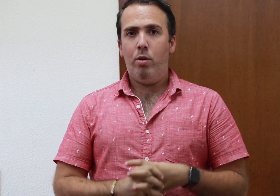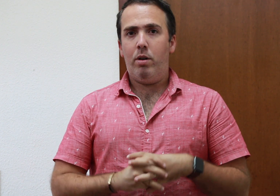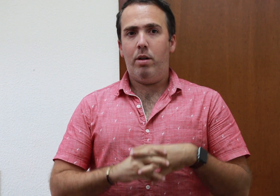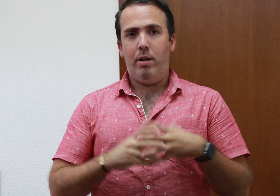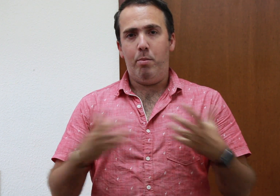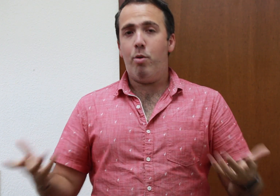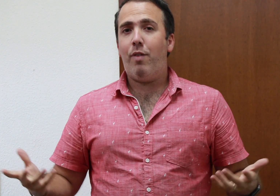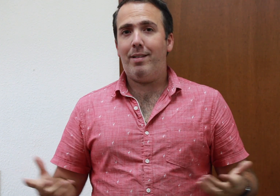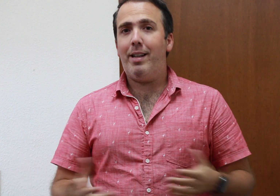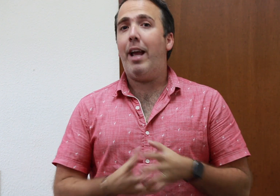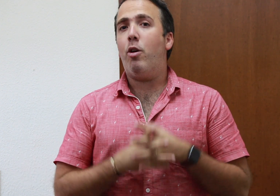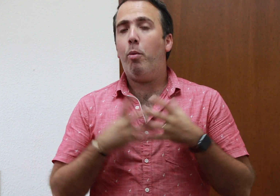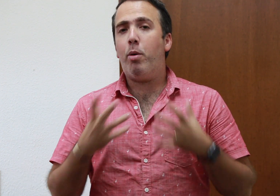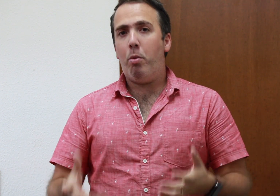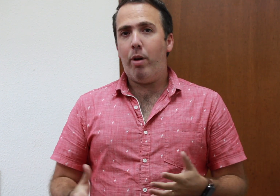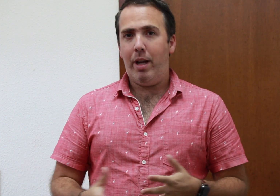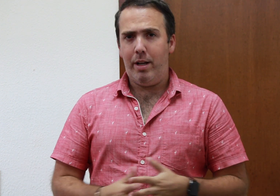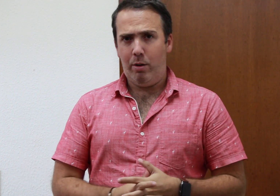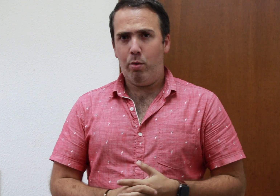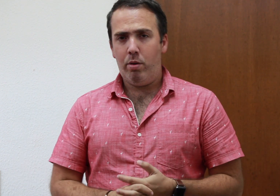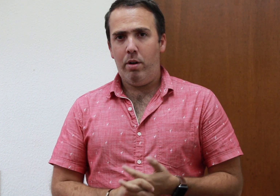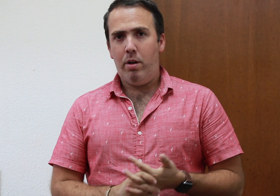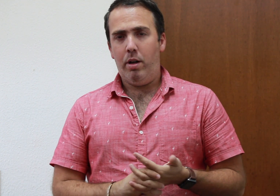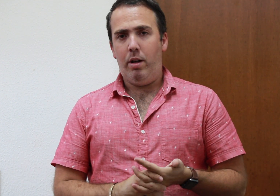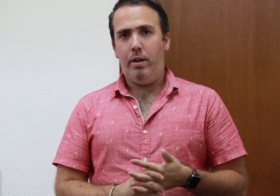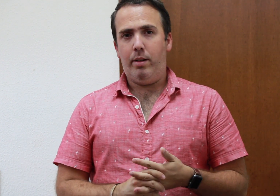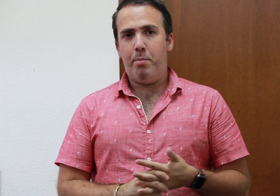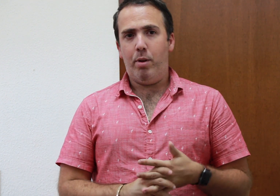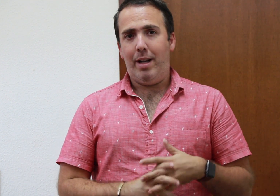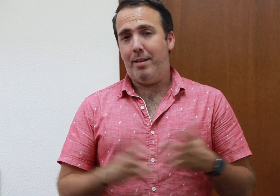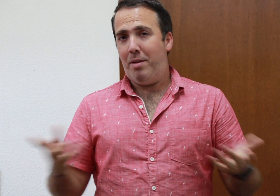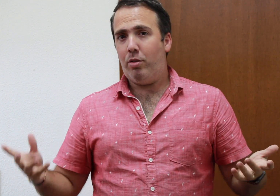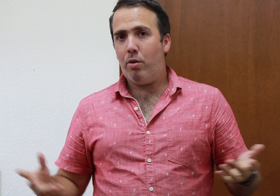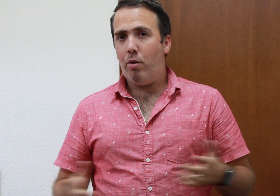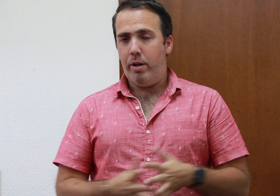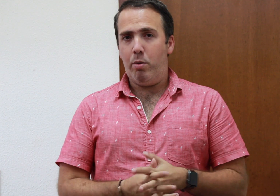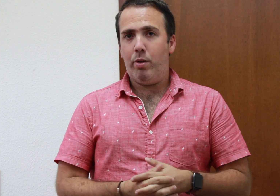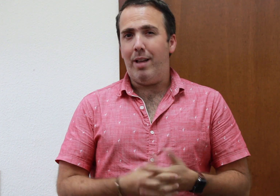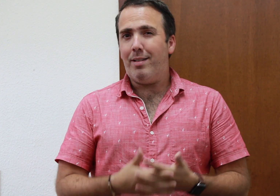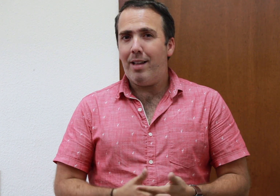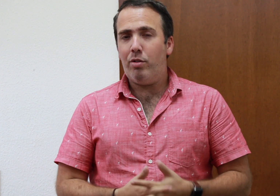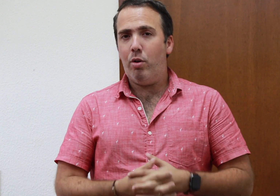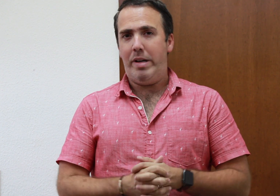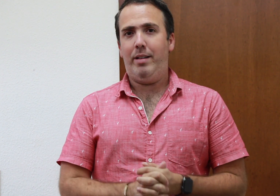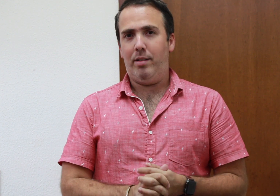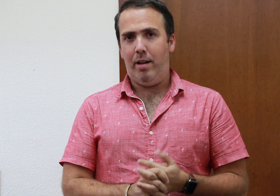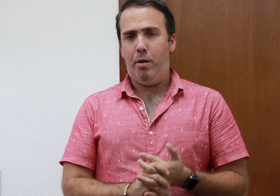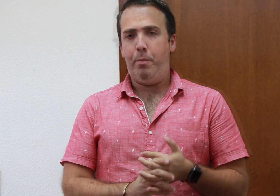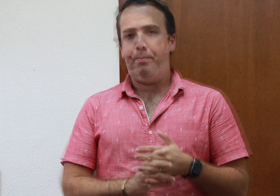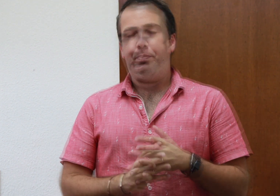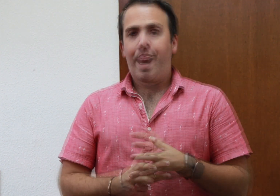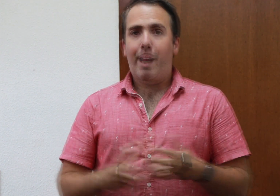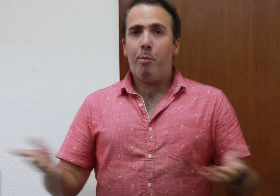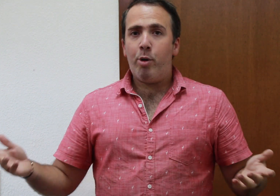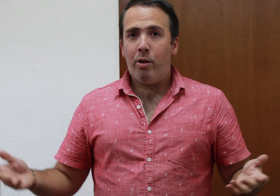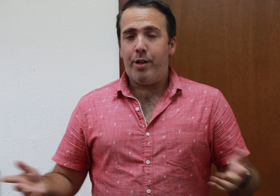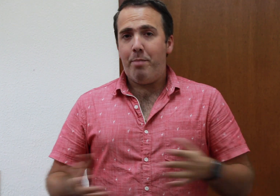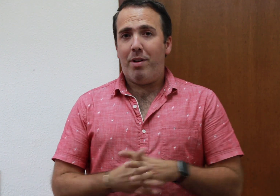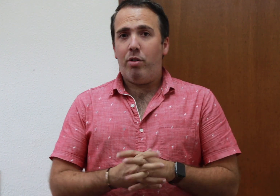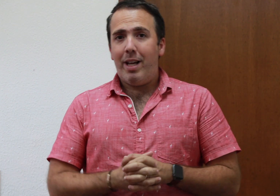muy fácil que no provoque ningún tipo de lastimación o ningún cansancio innecesario. Es común encontrar personas